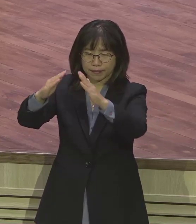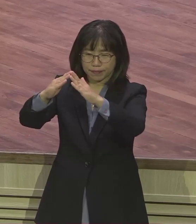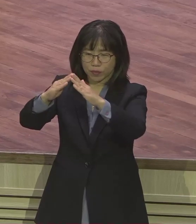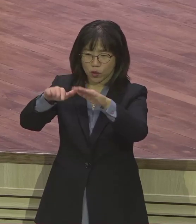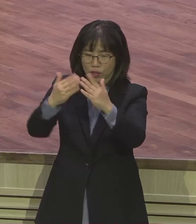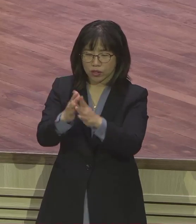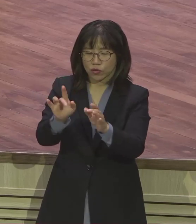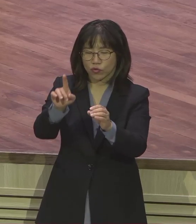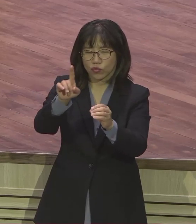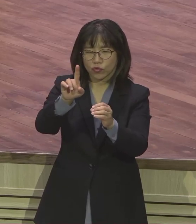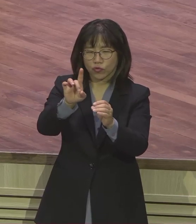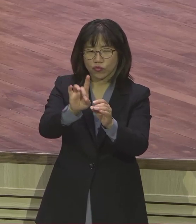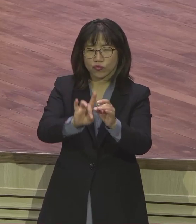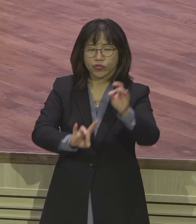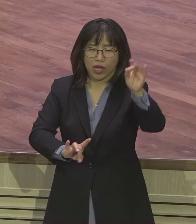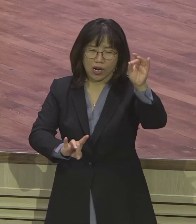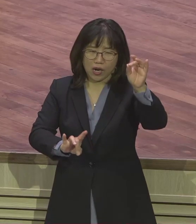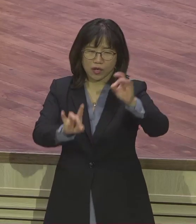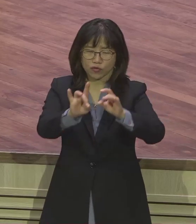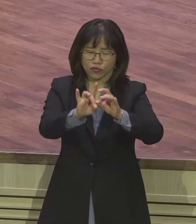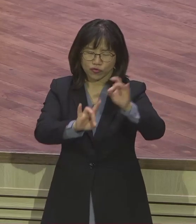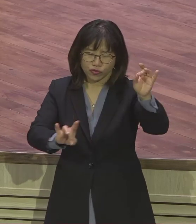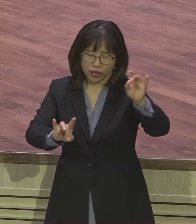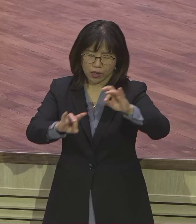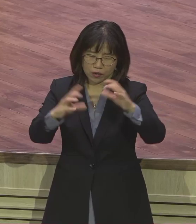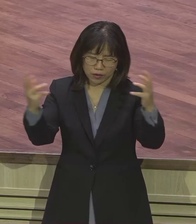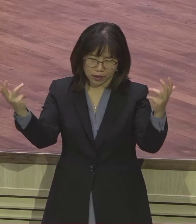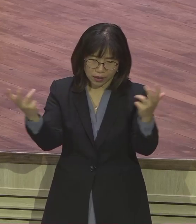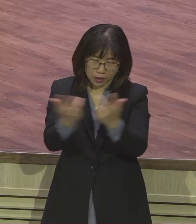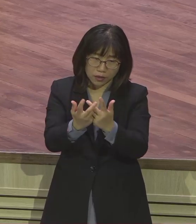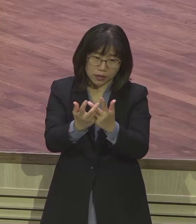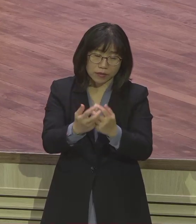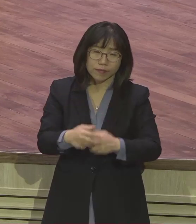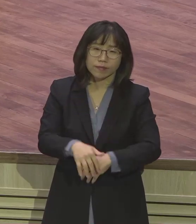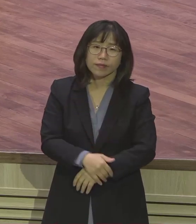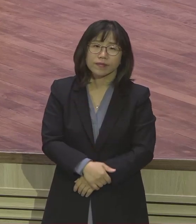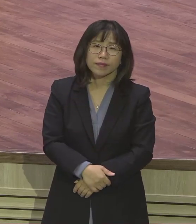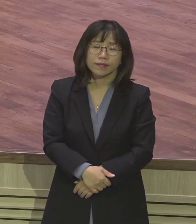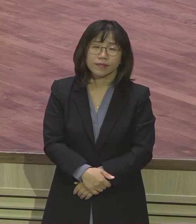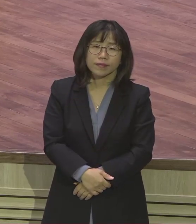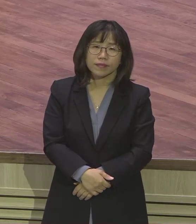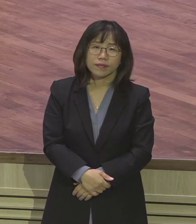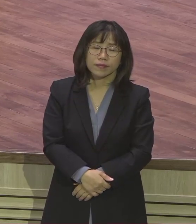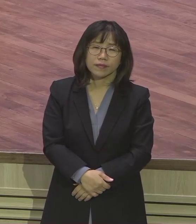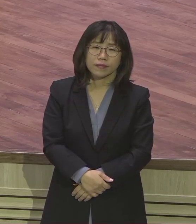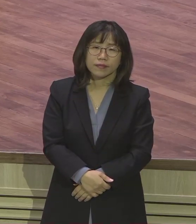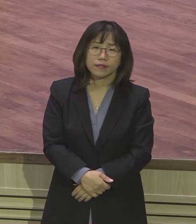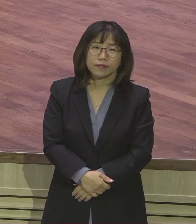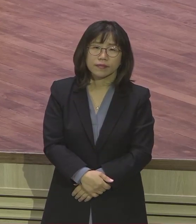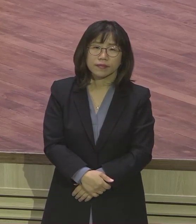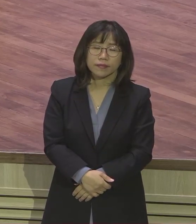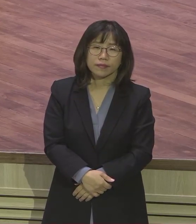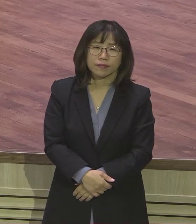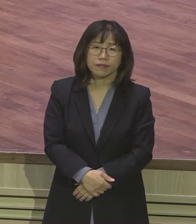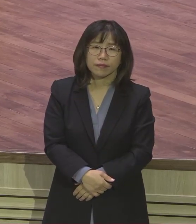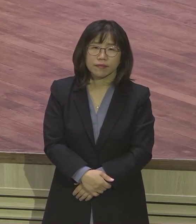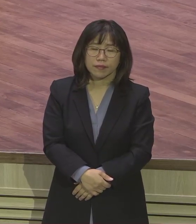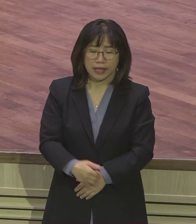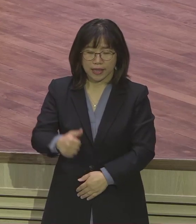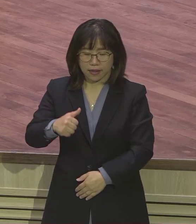해놨지 그냥. 모든 게 다 우상이죠. 우상 문화죠. 우상. 전부 우상이죠. 이런